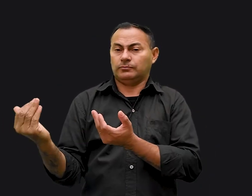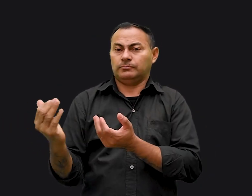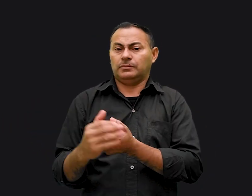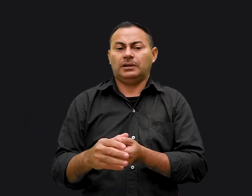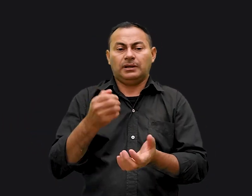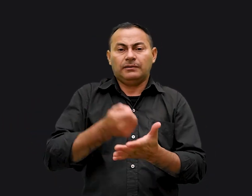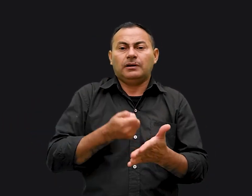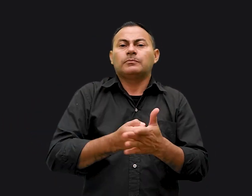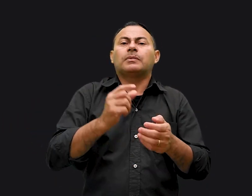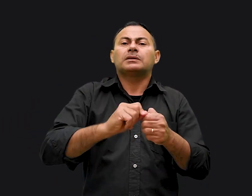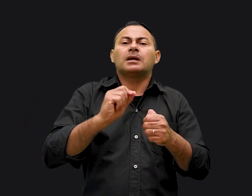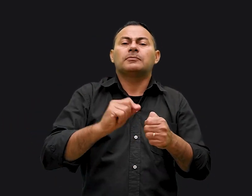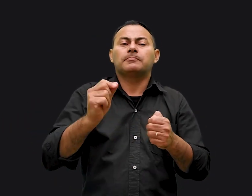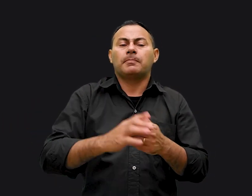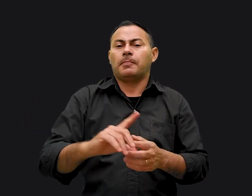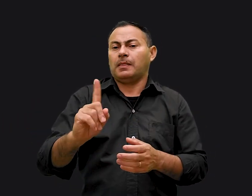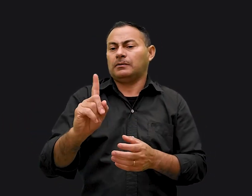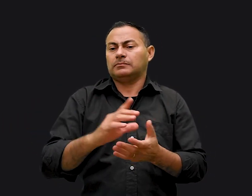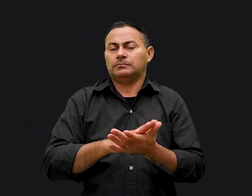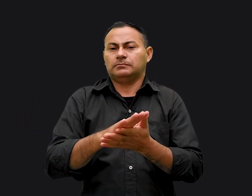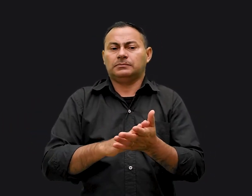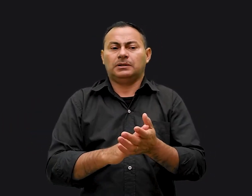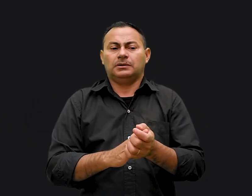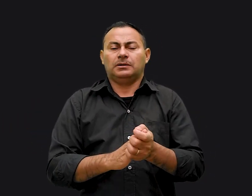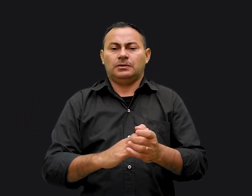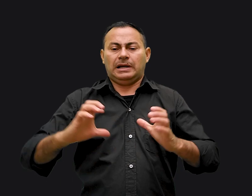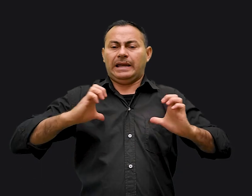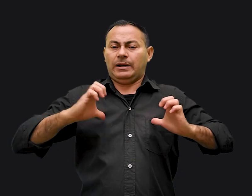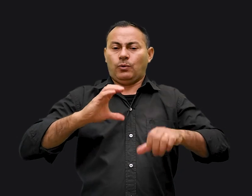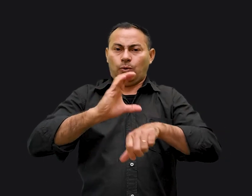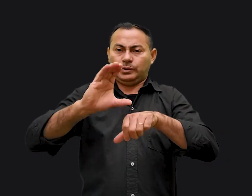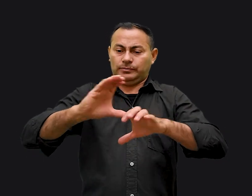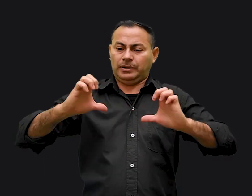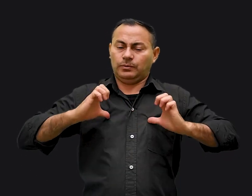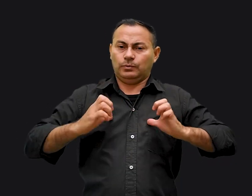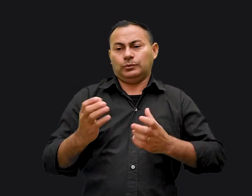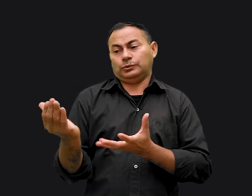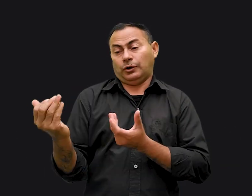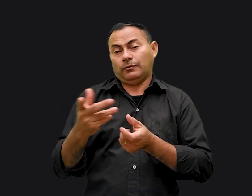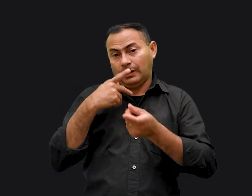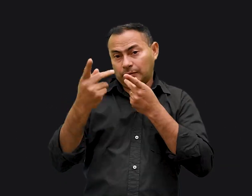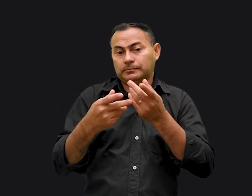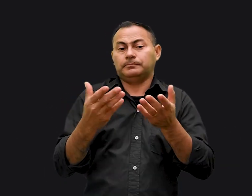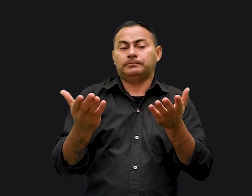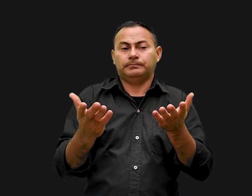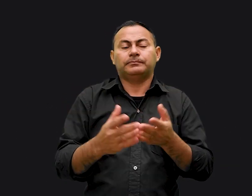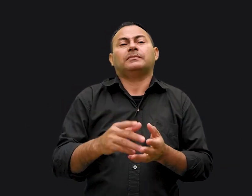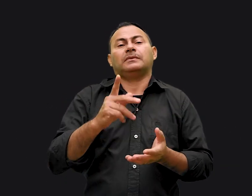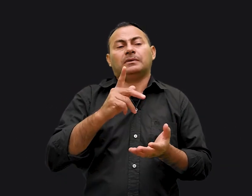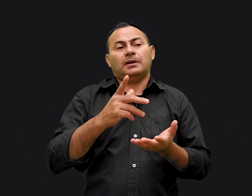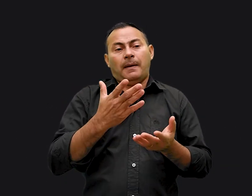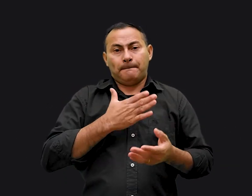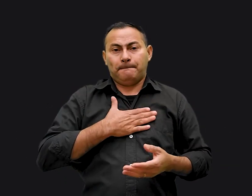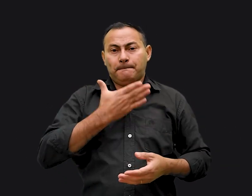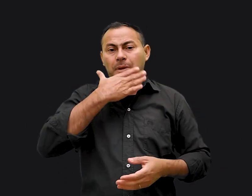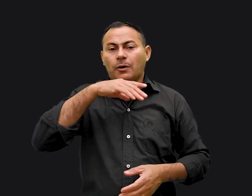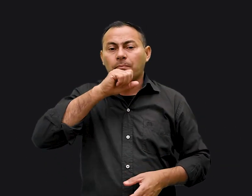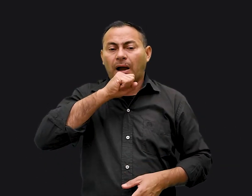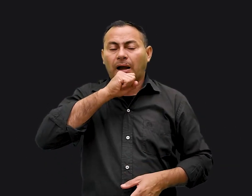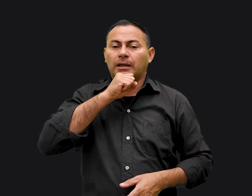pastor deveria fazer? Ele não tinha tido o curso de ética ainda Então o jovem disse É, o meu pai realmente é um